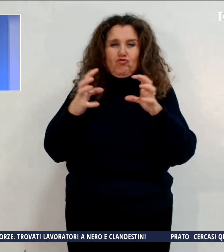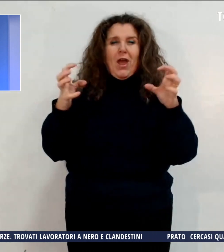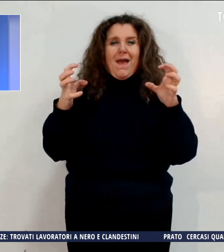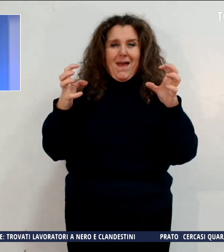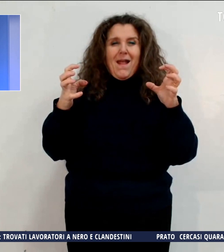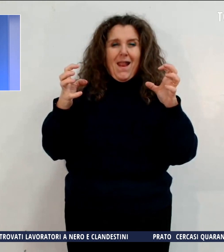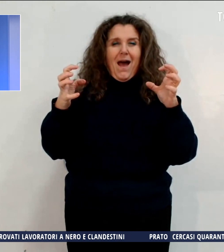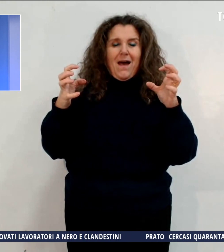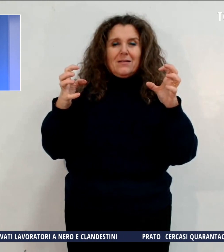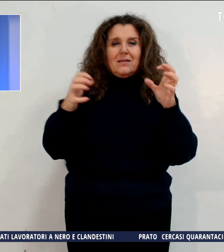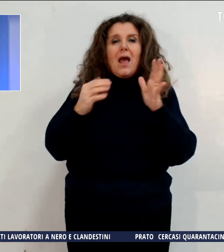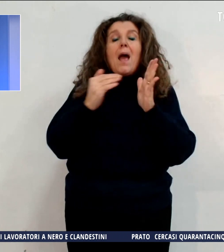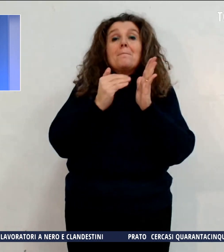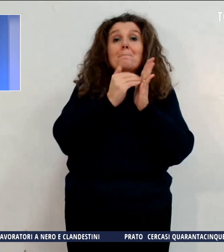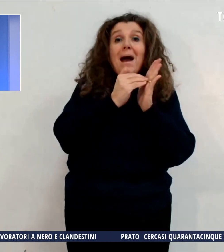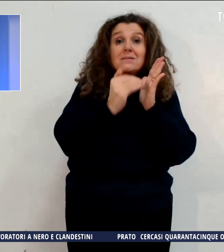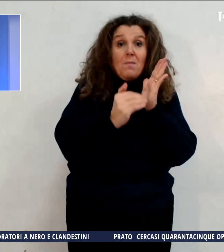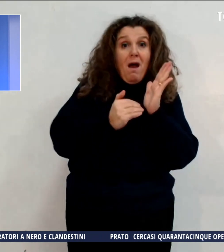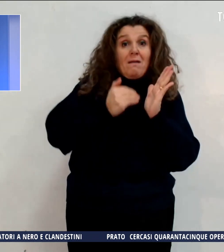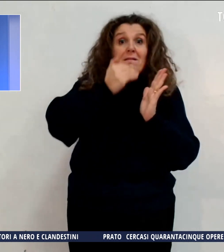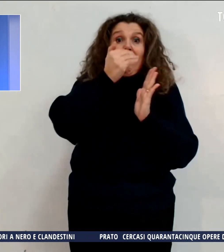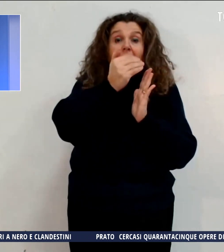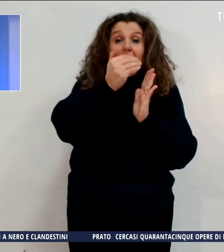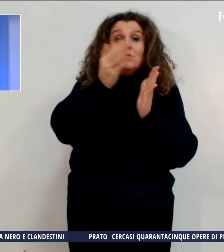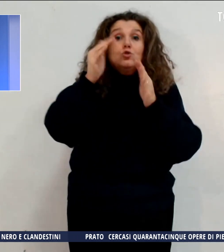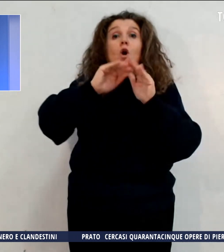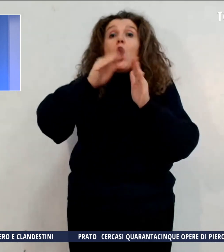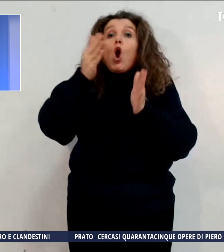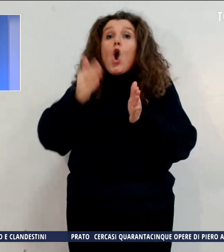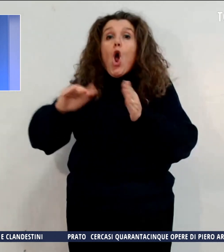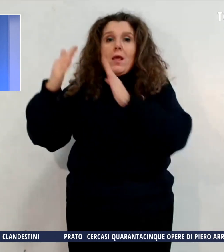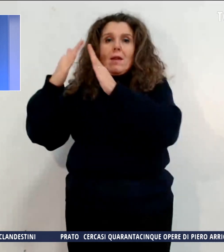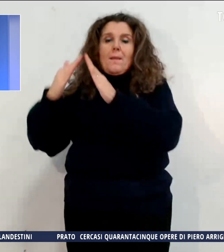massime in rialzo soprattutto in collina ed in montagna.